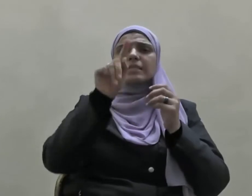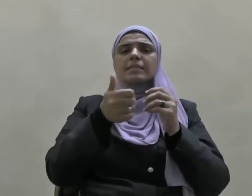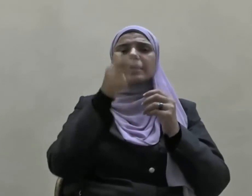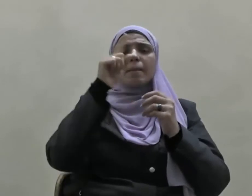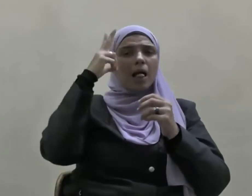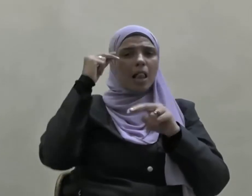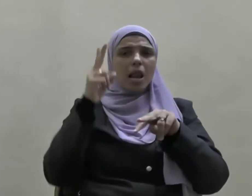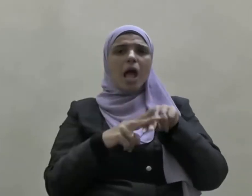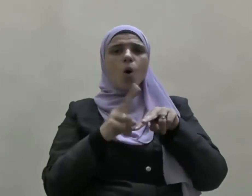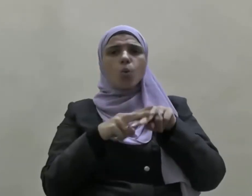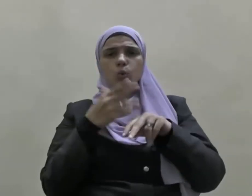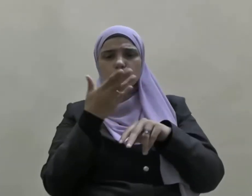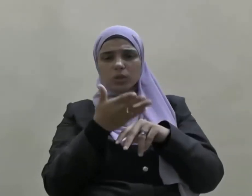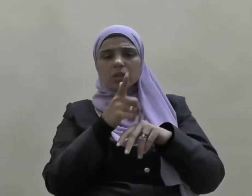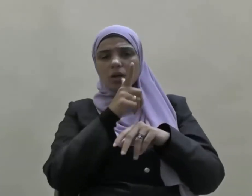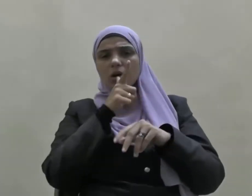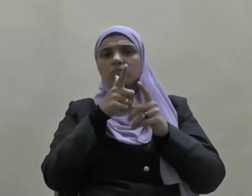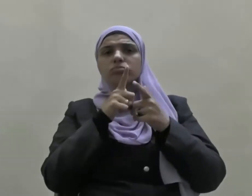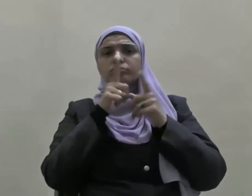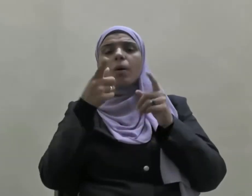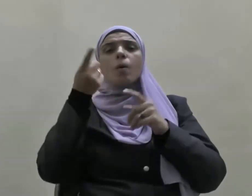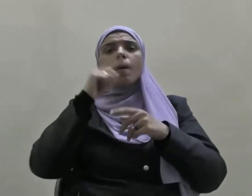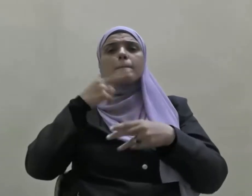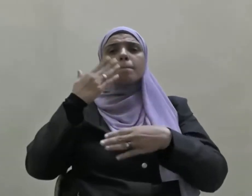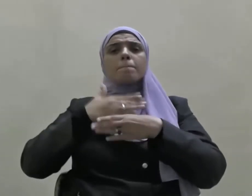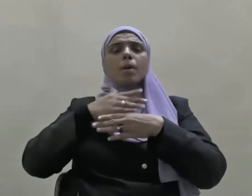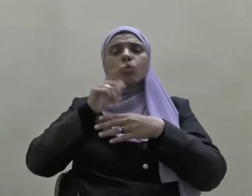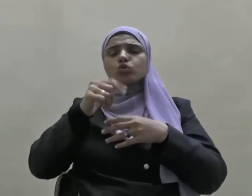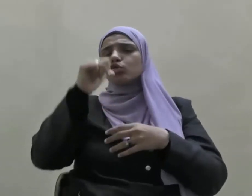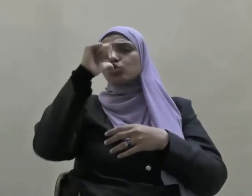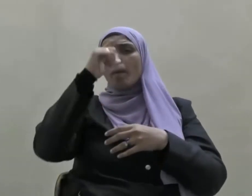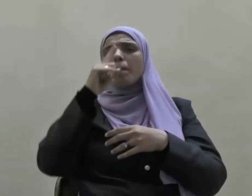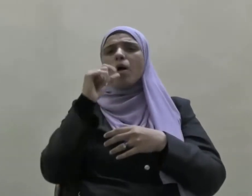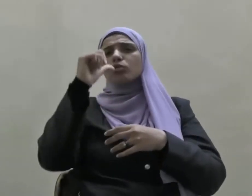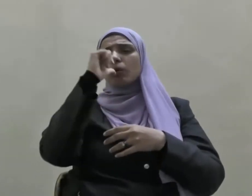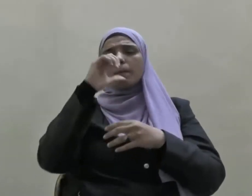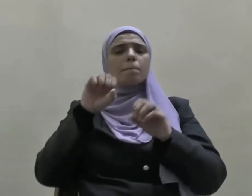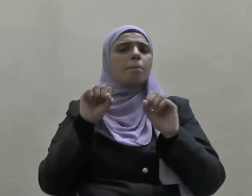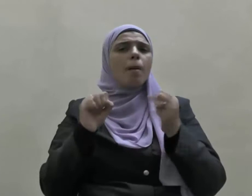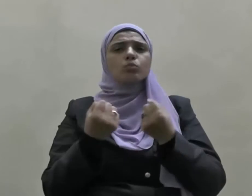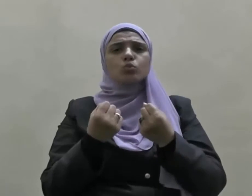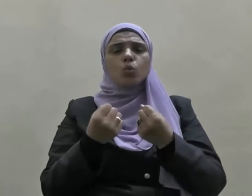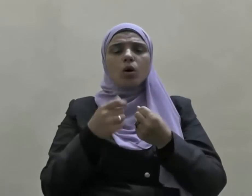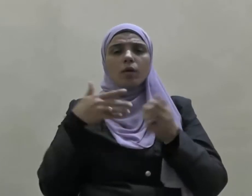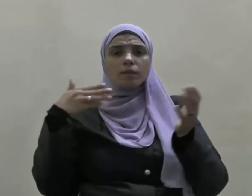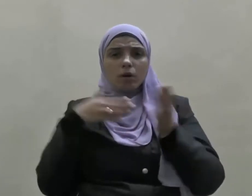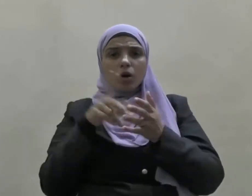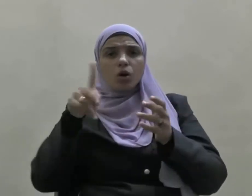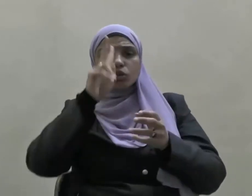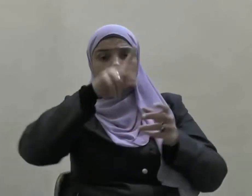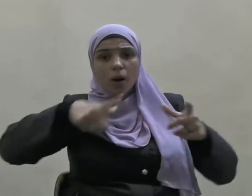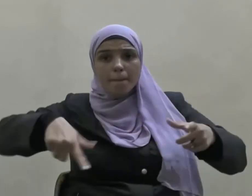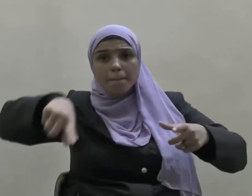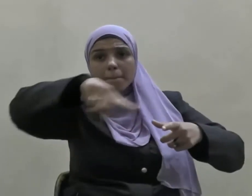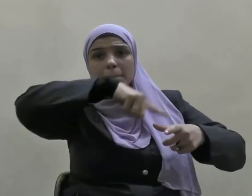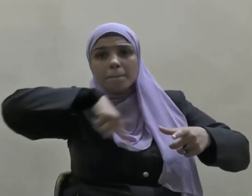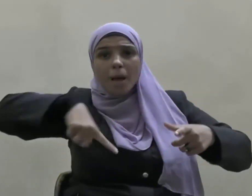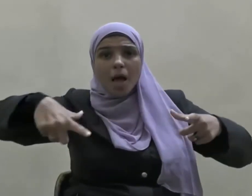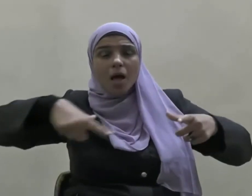اليهودي بل ومنعوه من شرب الماء وهو الذي اشترى بئر رومة